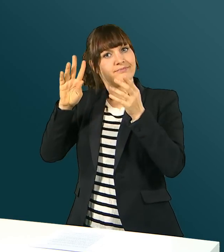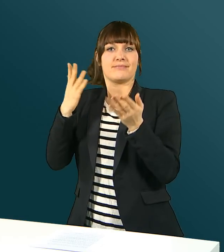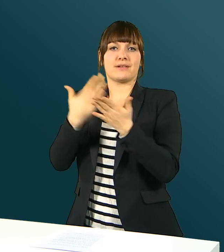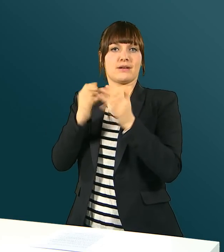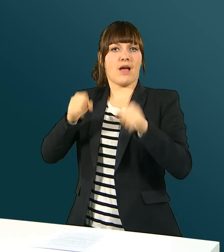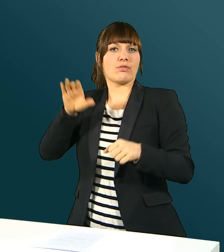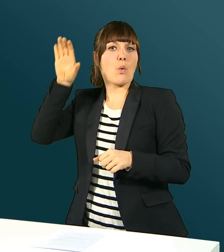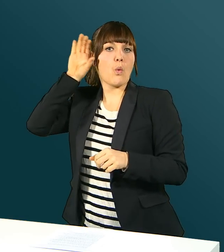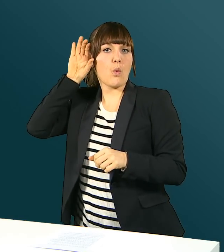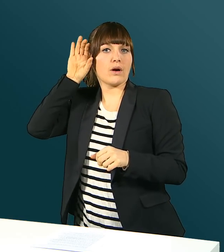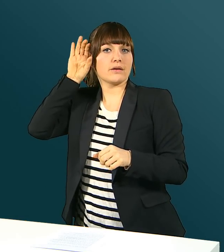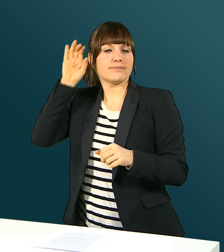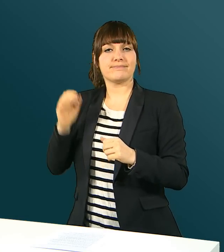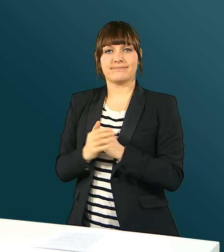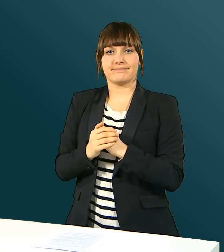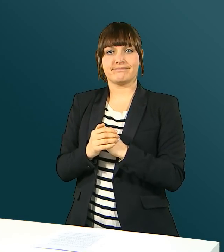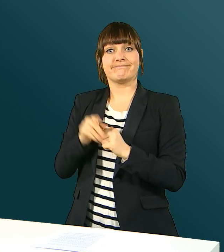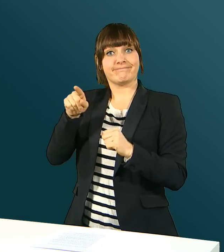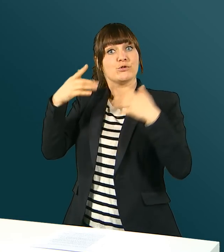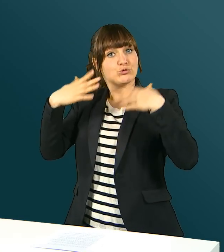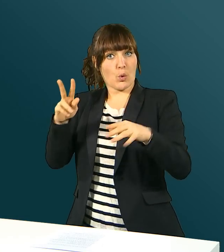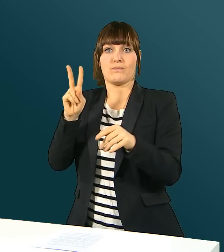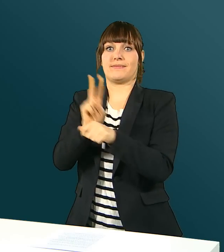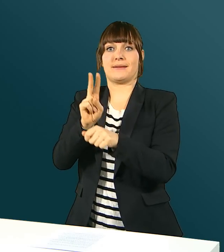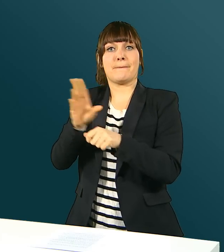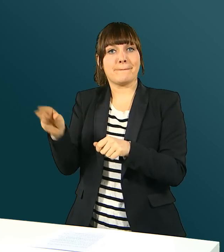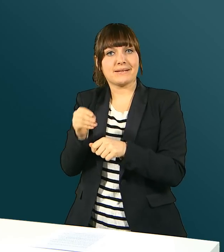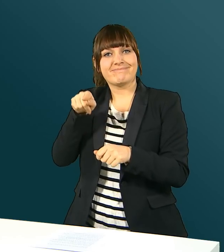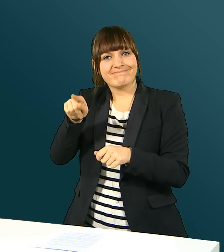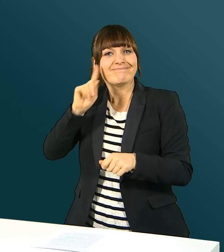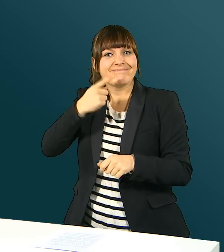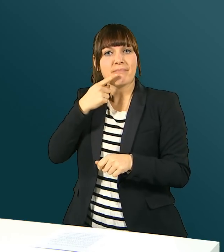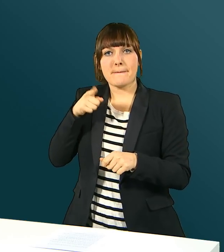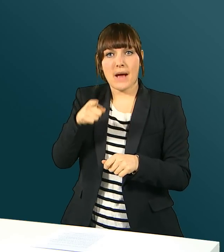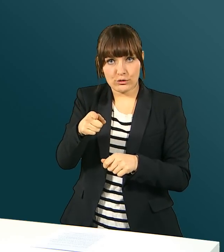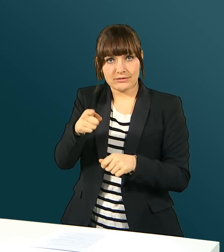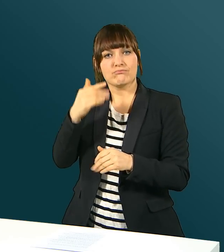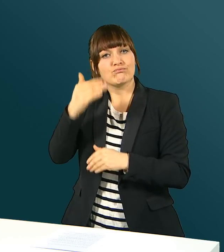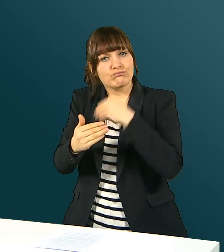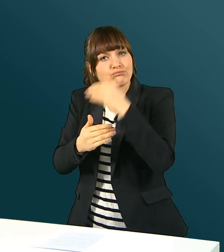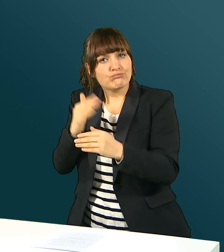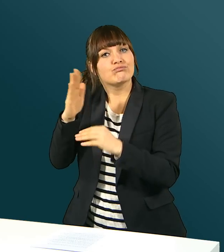kann die Haarzellen nachwachsen lassen, damit man hören kann.